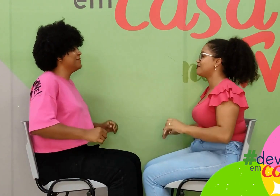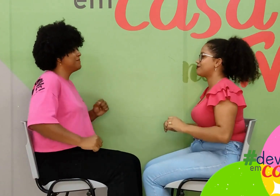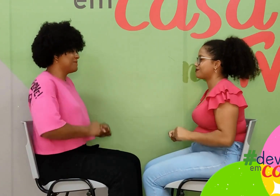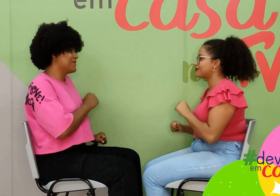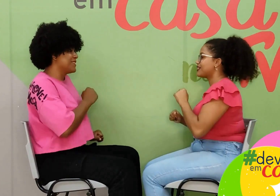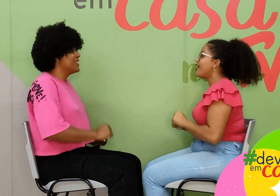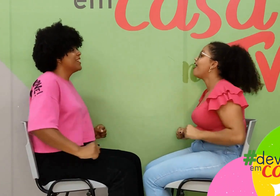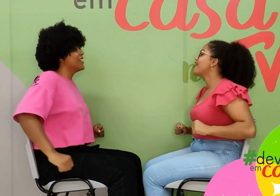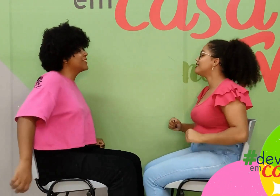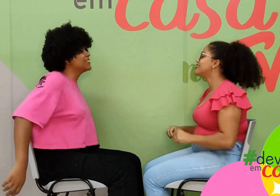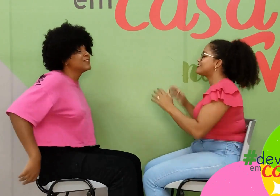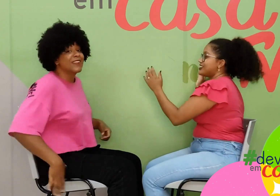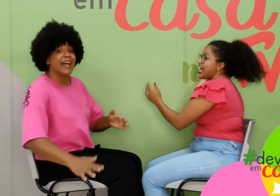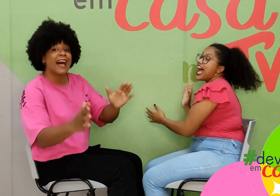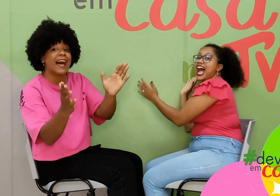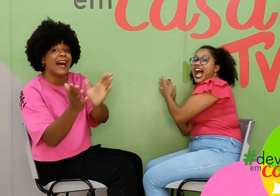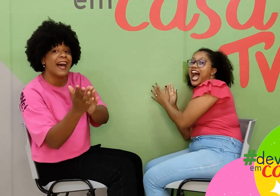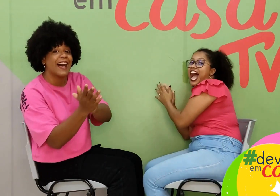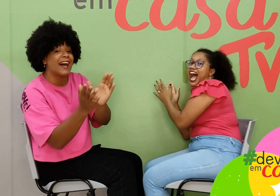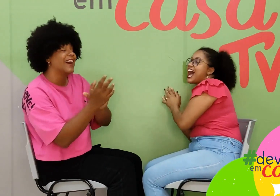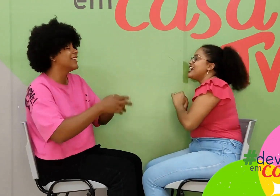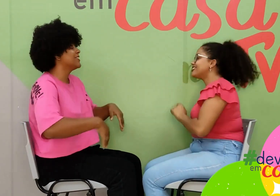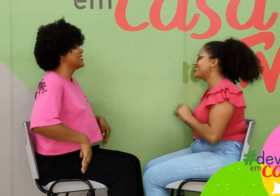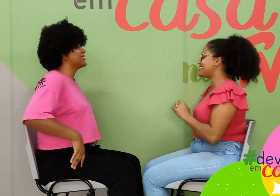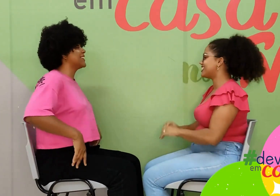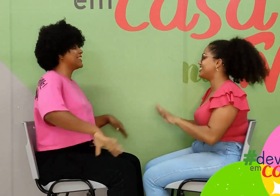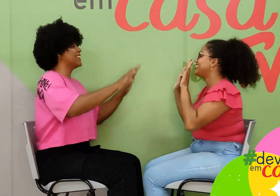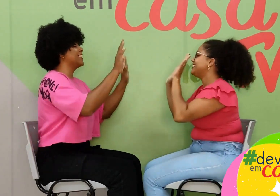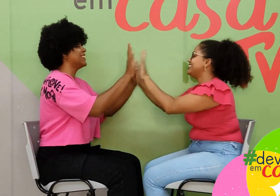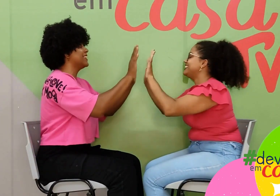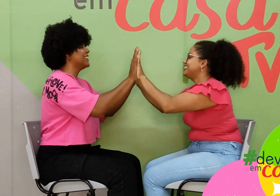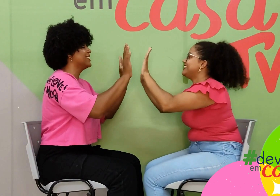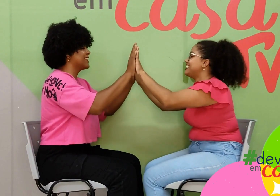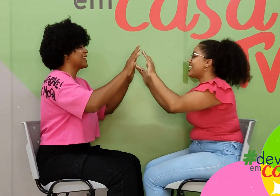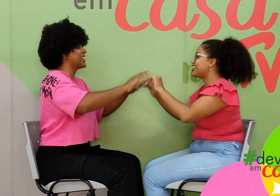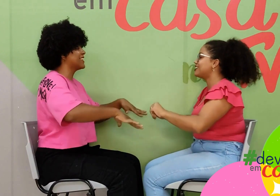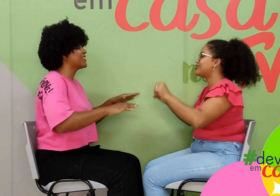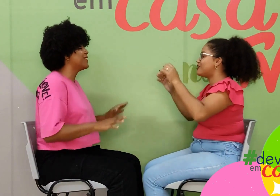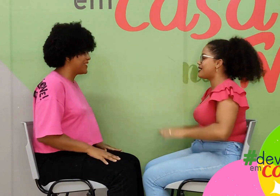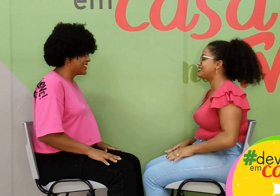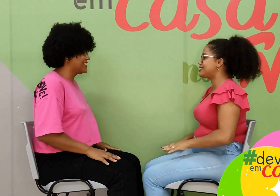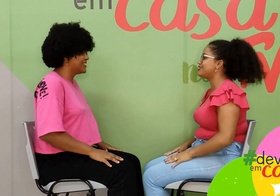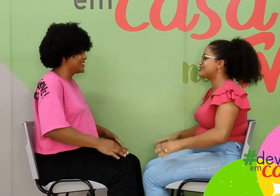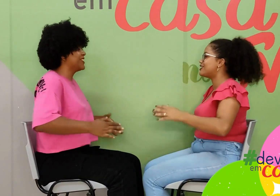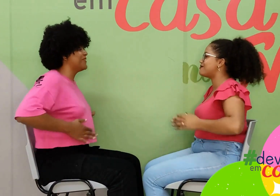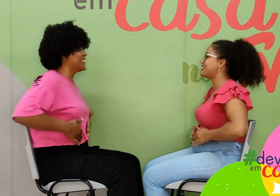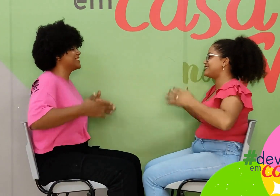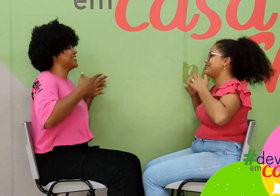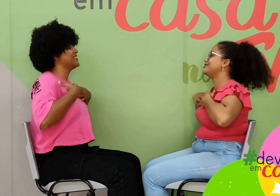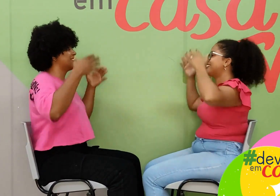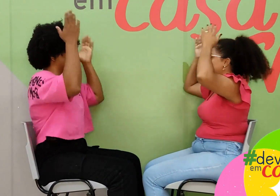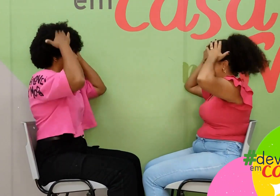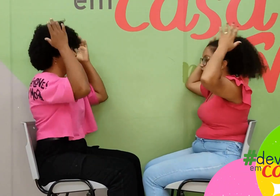Eu danço lá, eu danço aqui. Caqui, tomate, o tomate, o caqui.